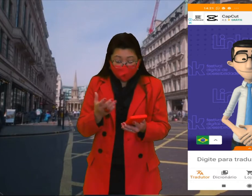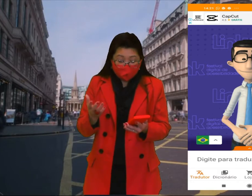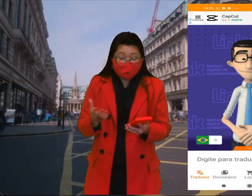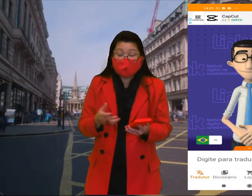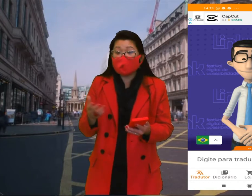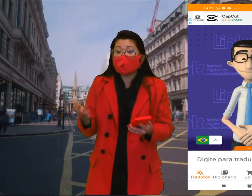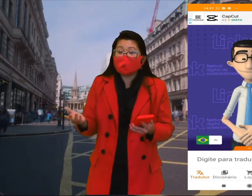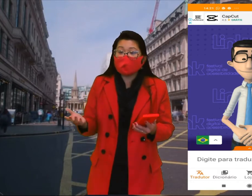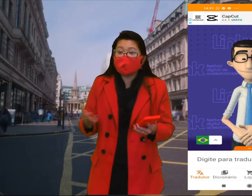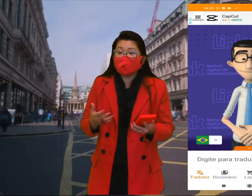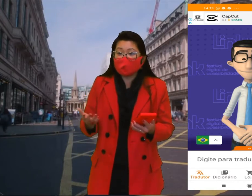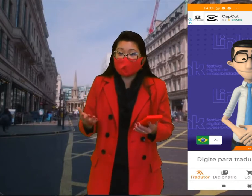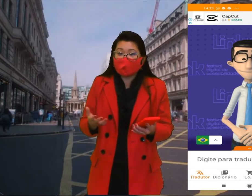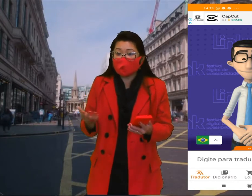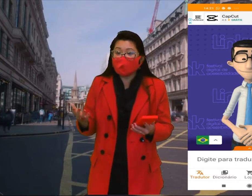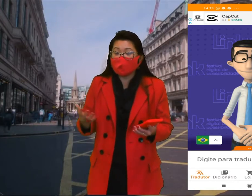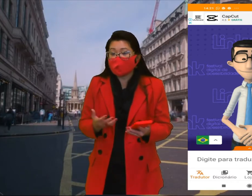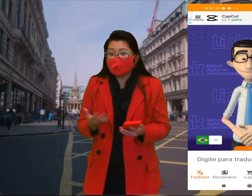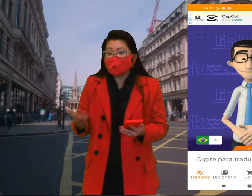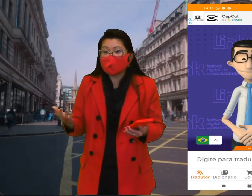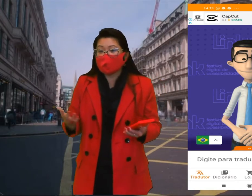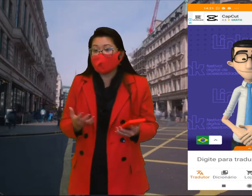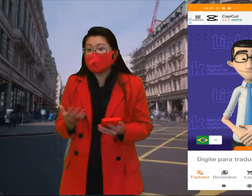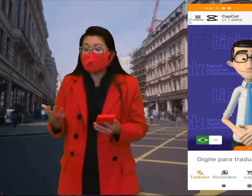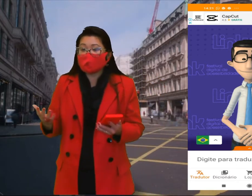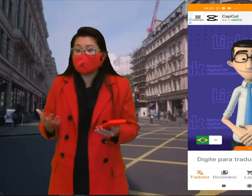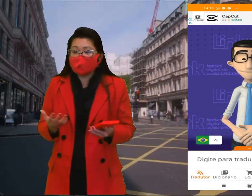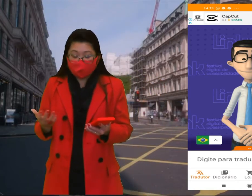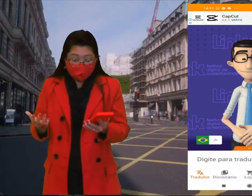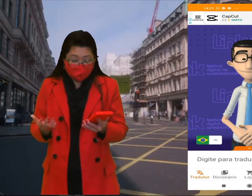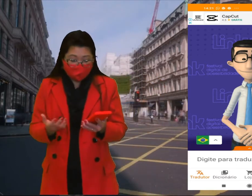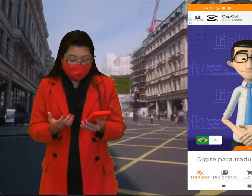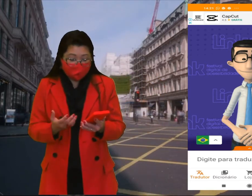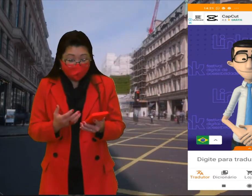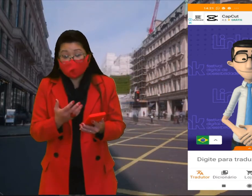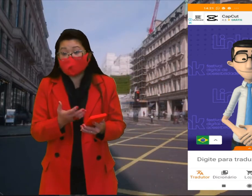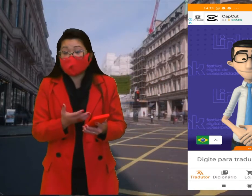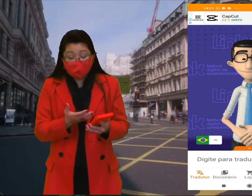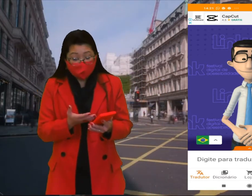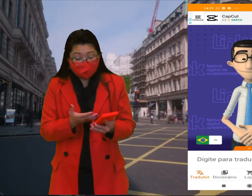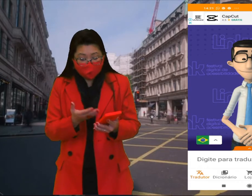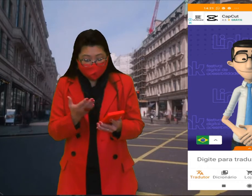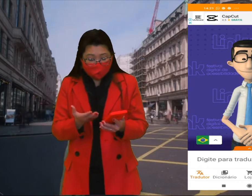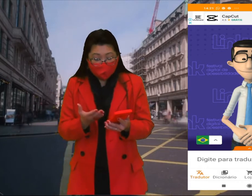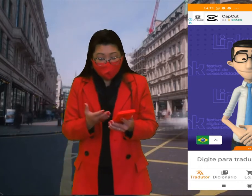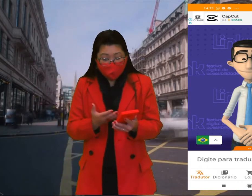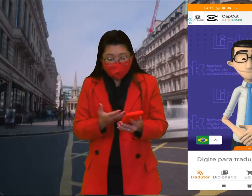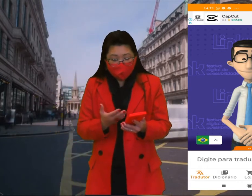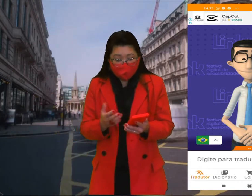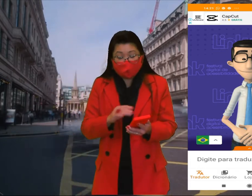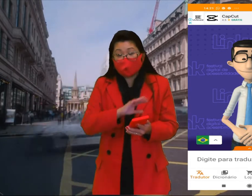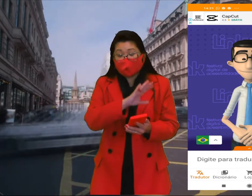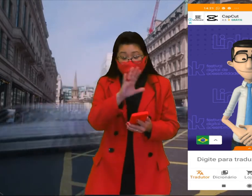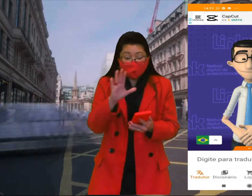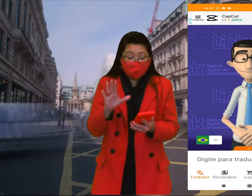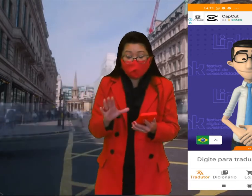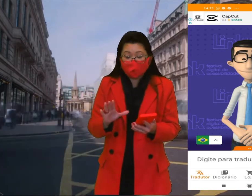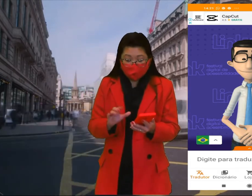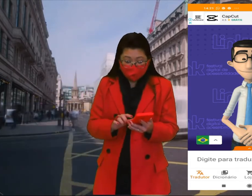que poderiam escolher entre dois aí personagens, então aqui no meu celular está o Hugo e está com esse fundo azul.